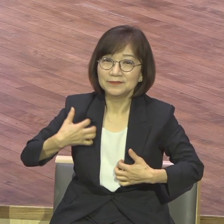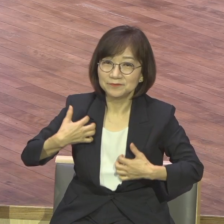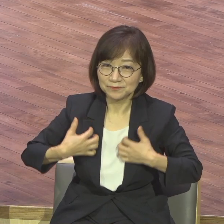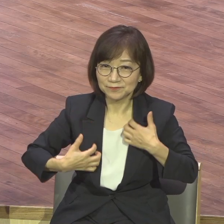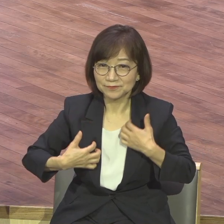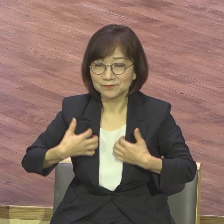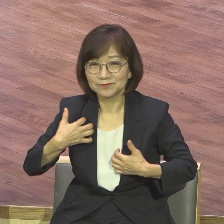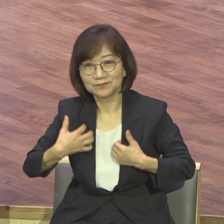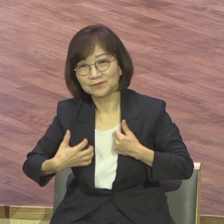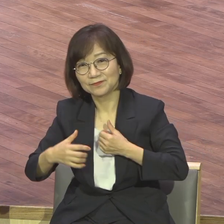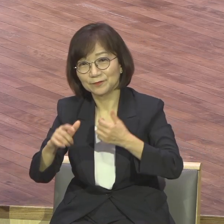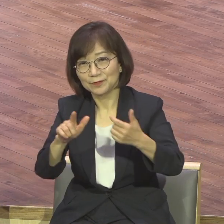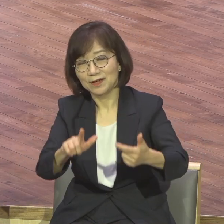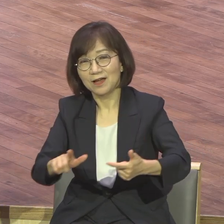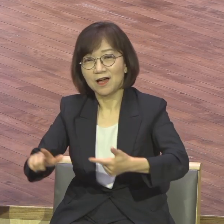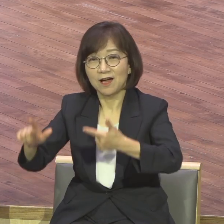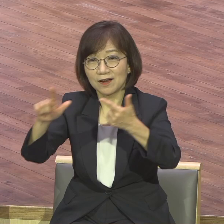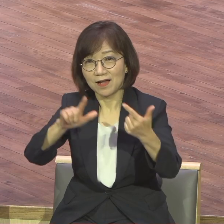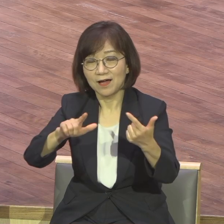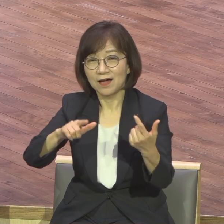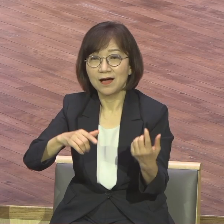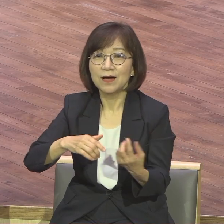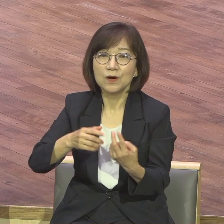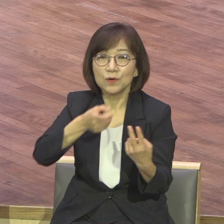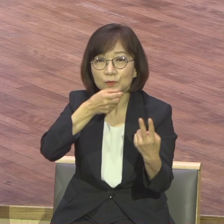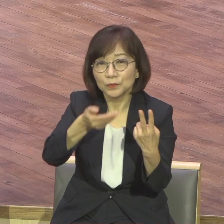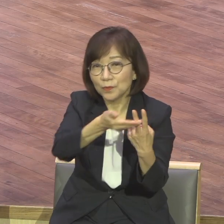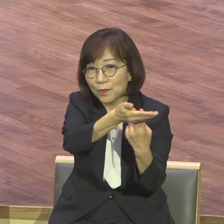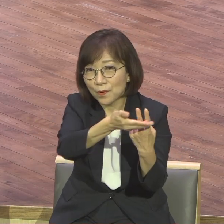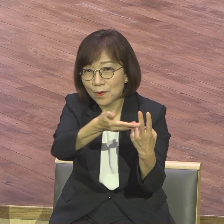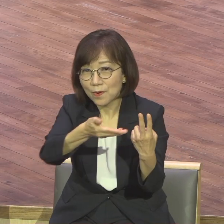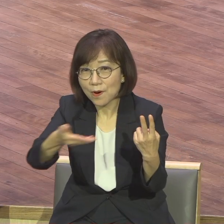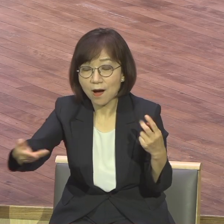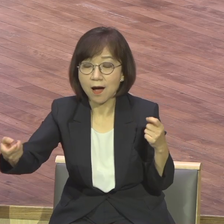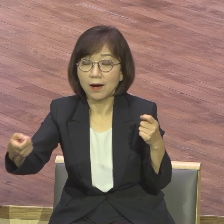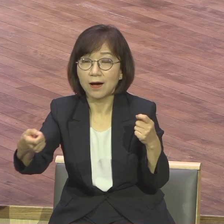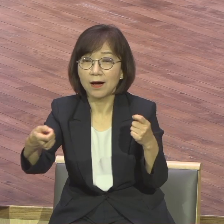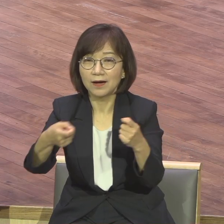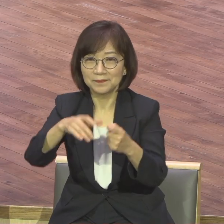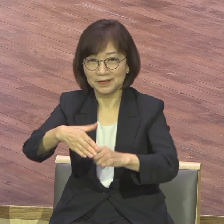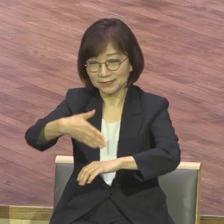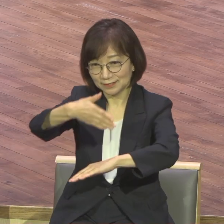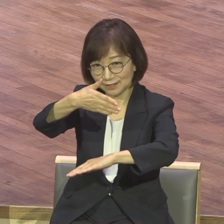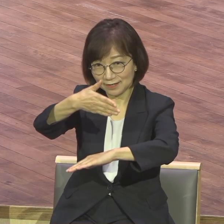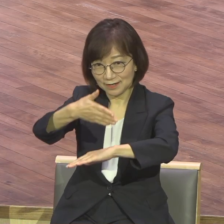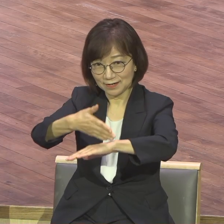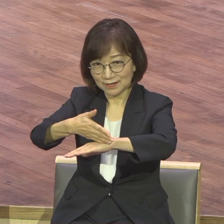요단 앞에서 감사 누려라